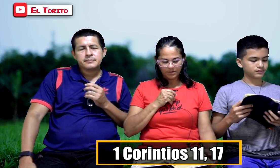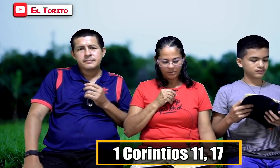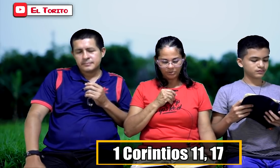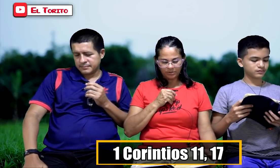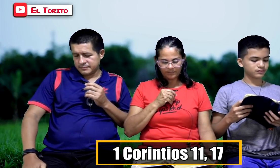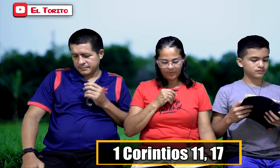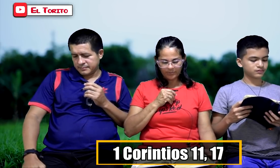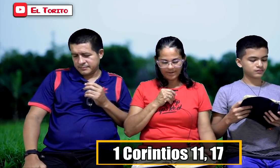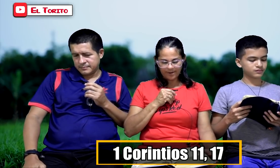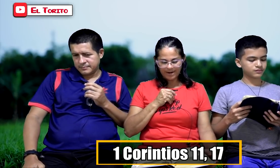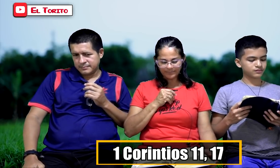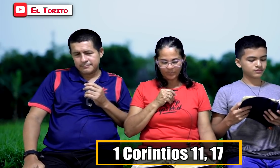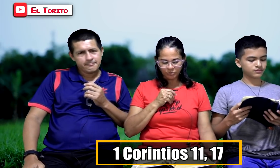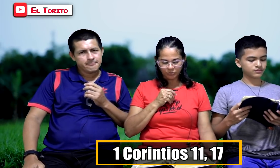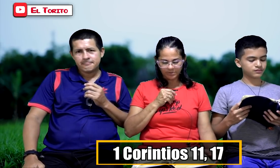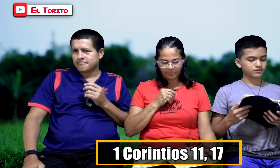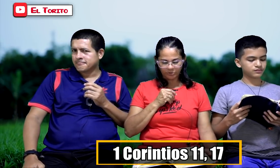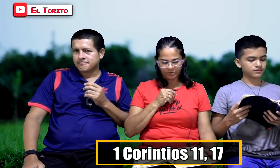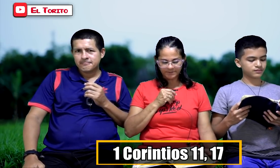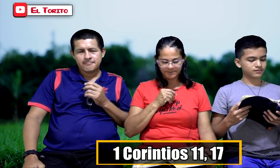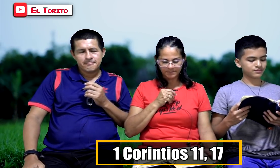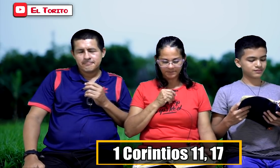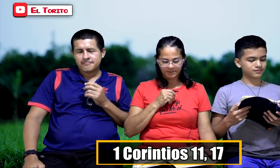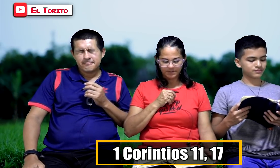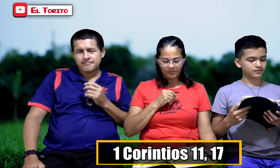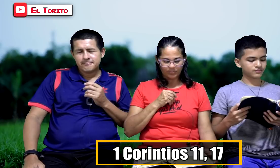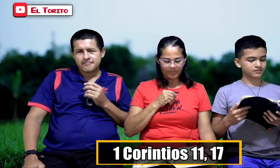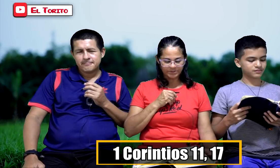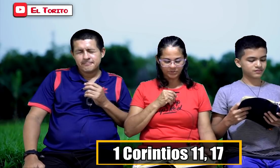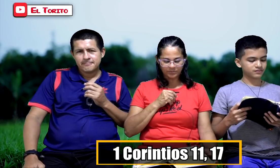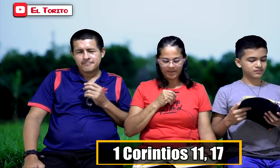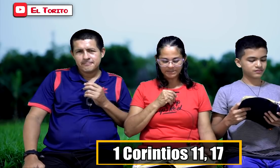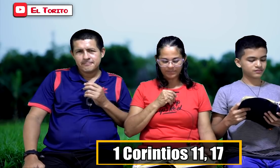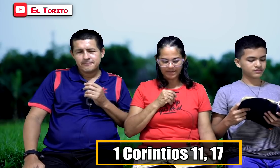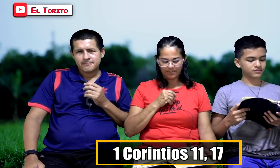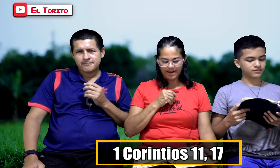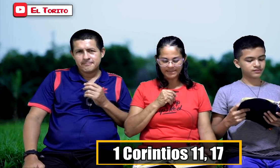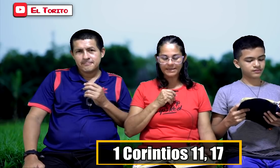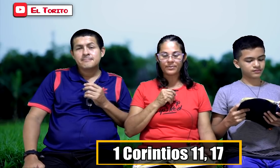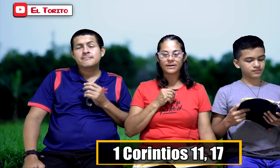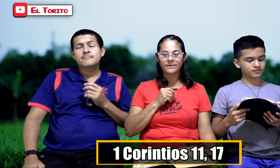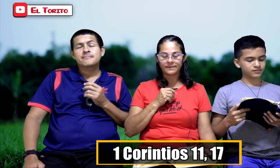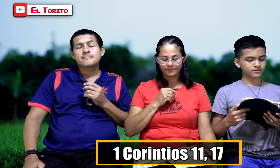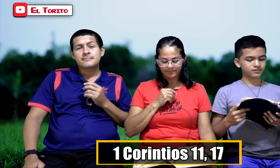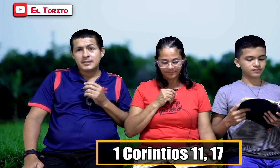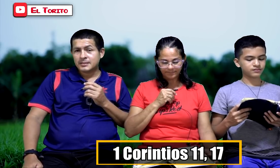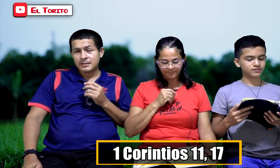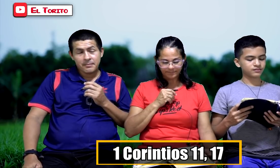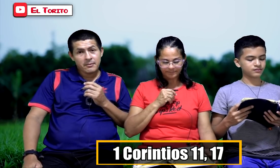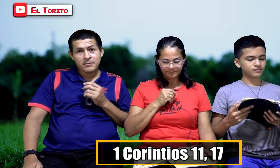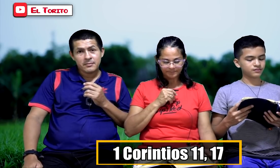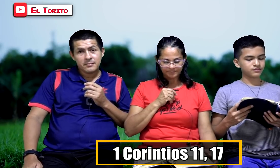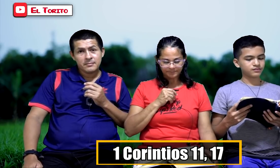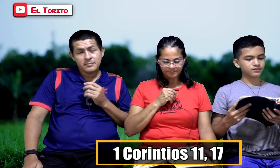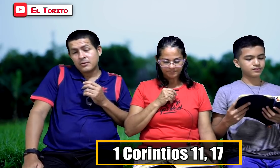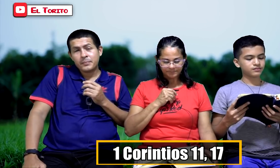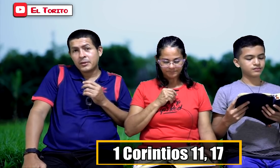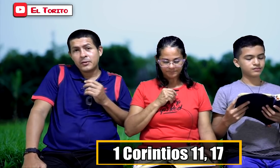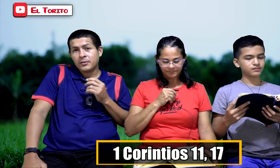no los puedo alabar por sus reuniones. Pues son más para mal que para bien. Dice San Pablo, no los puedo